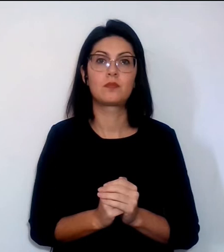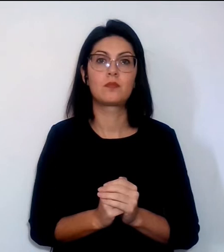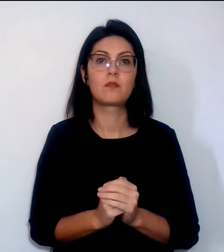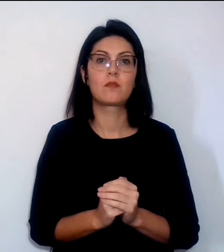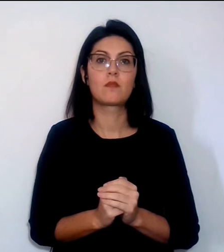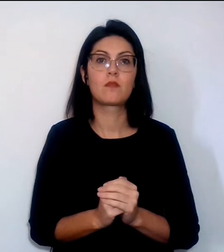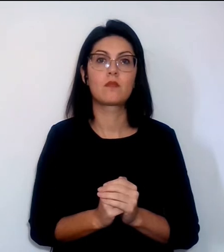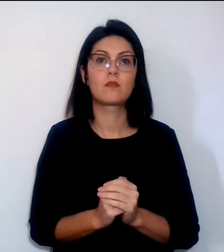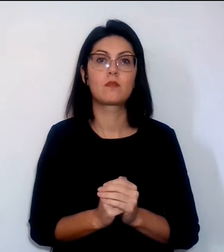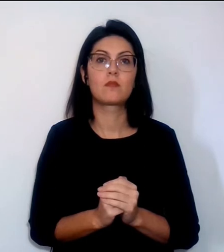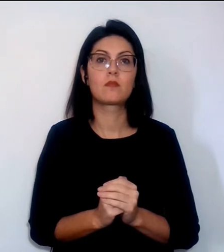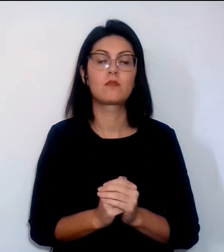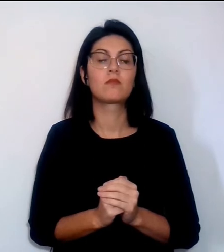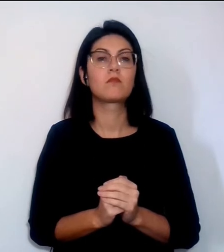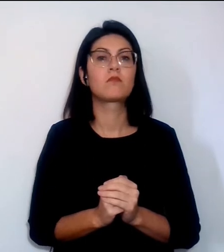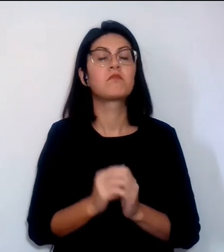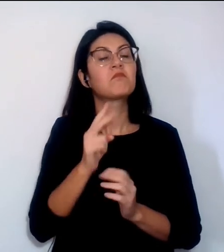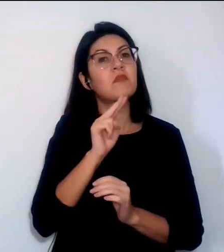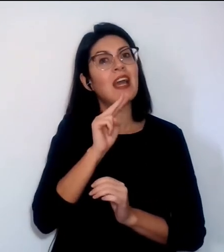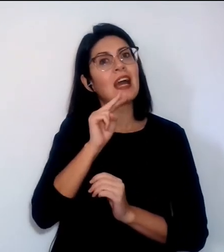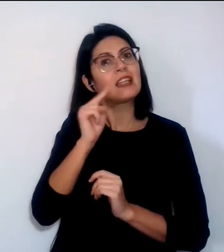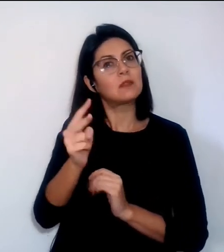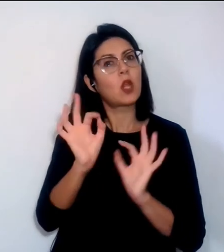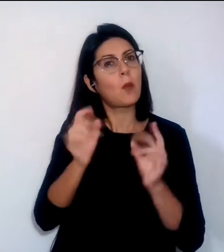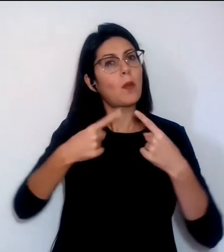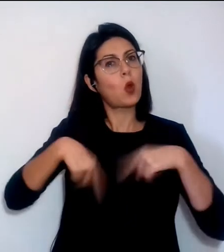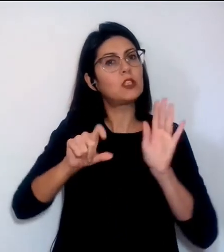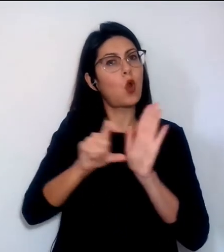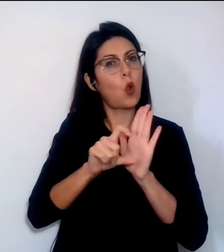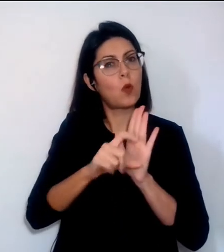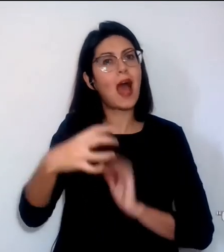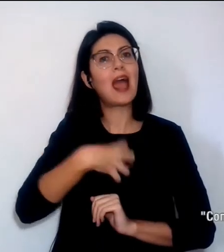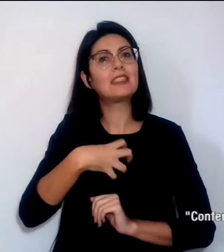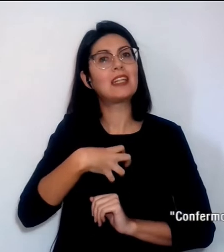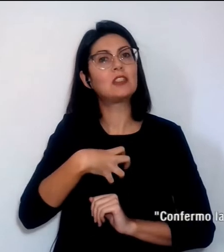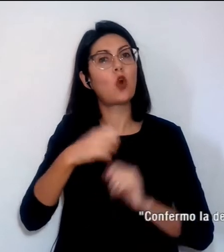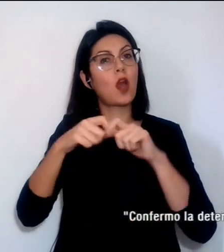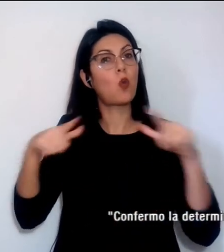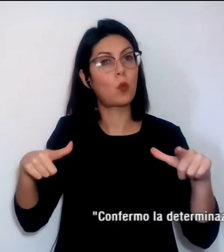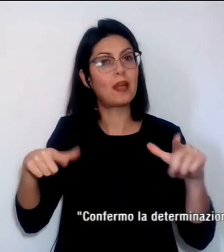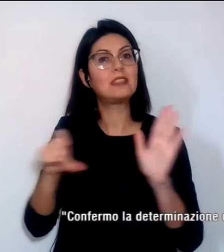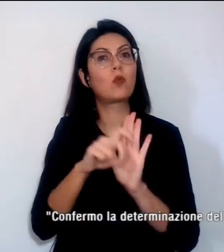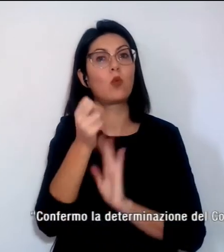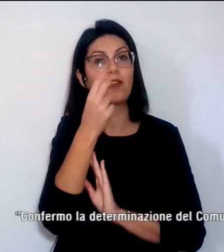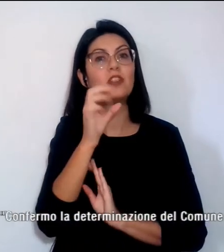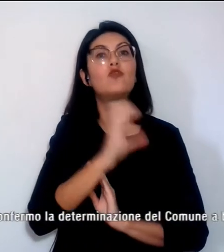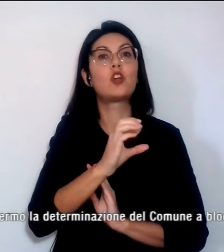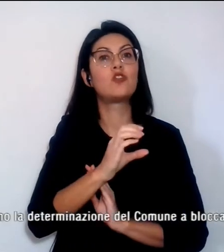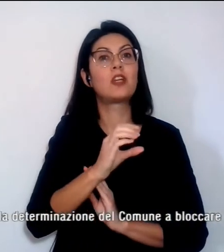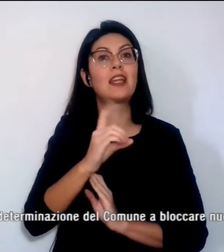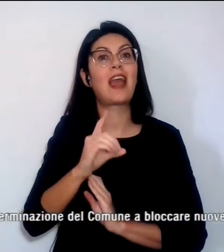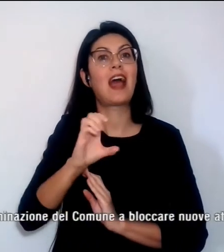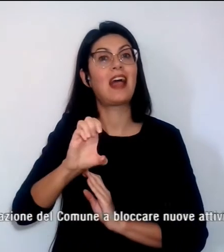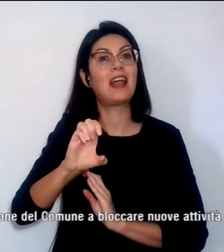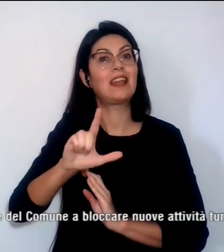E rispondendo in consiglio comunale, l'assessore all'urbanistica del Comune di Firenze, Cecilia del Re,